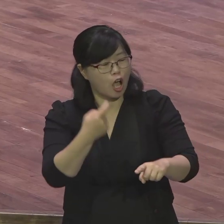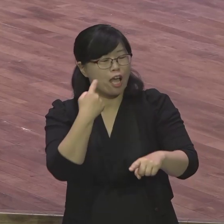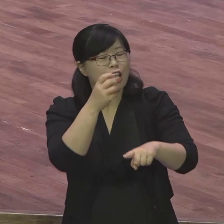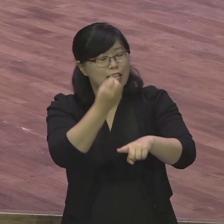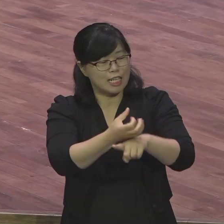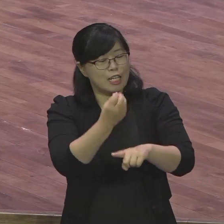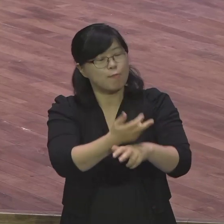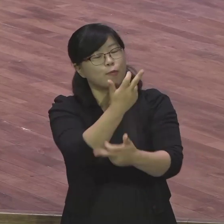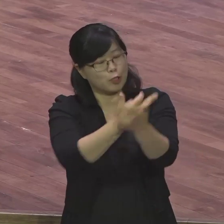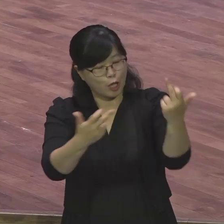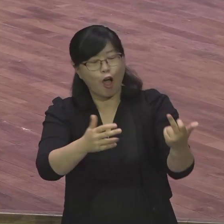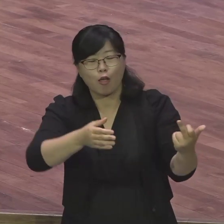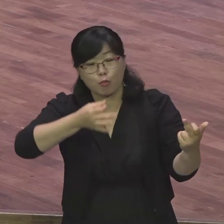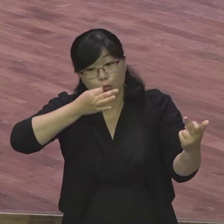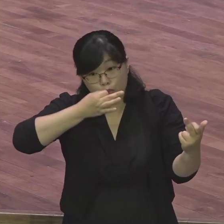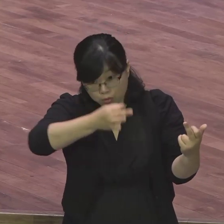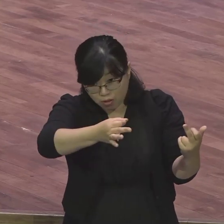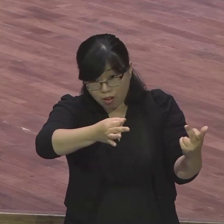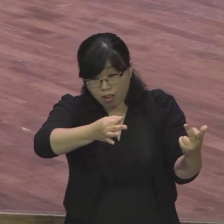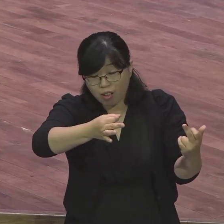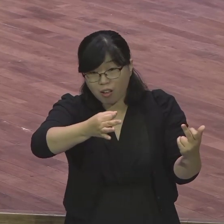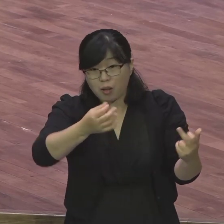모르는 사람이 보면 그냥 돌하고 흑산이요.